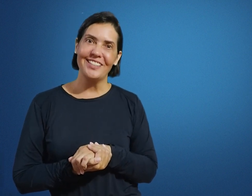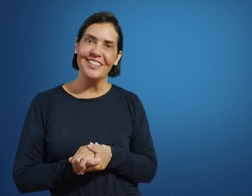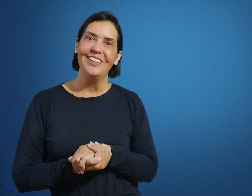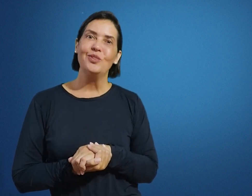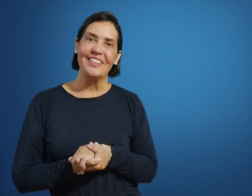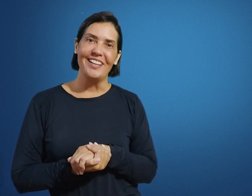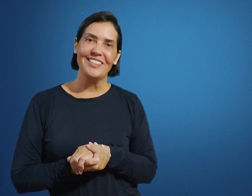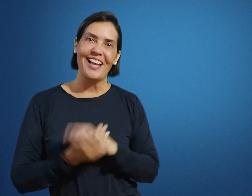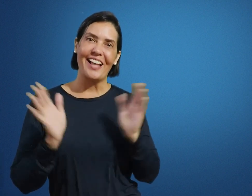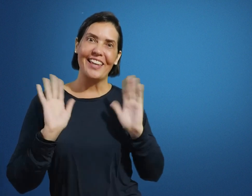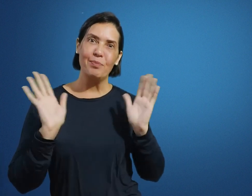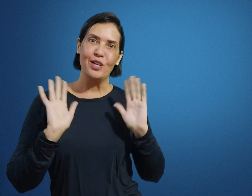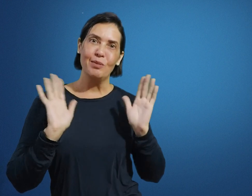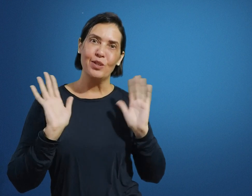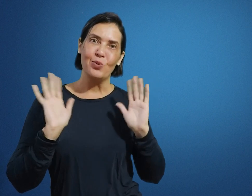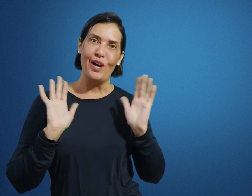unidades. Até a próxima, pessoal!